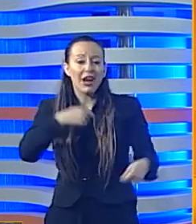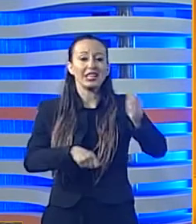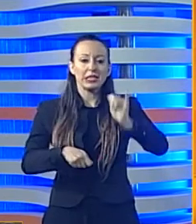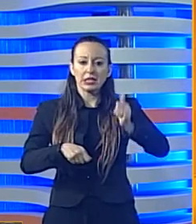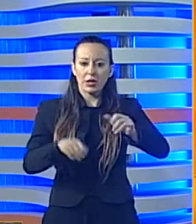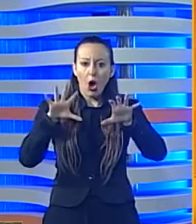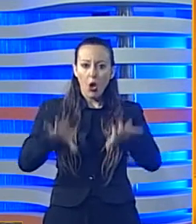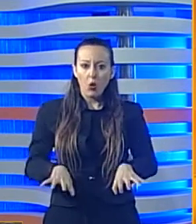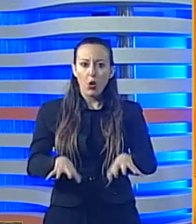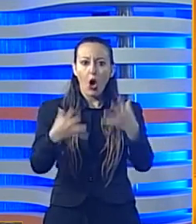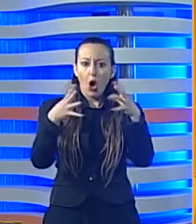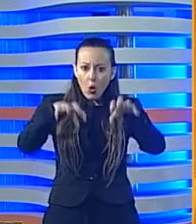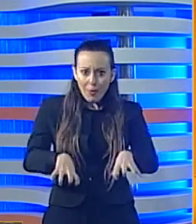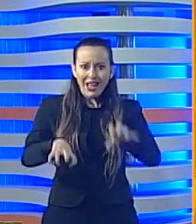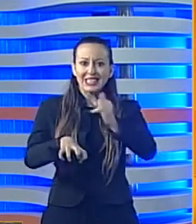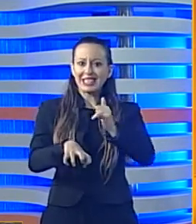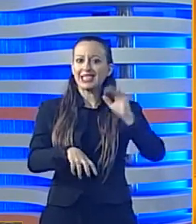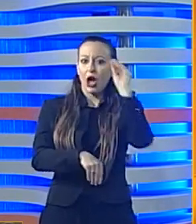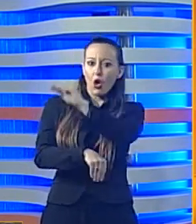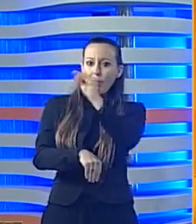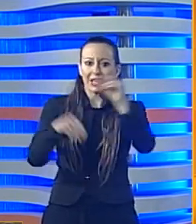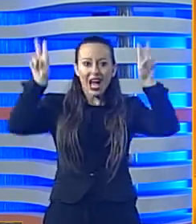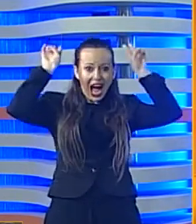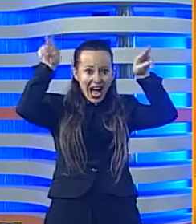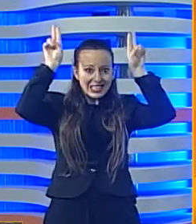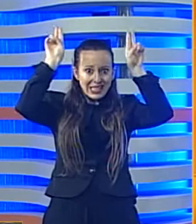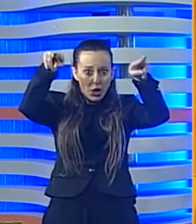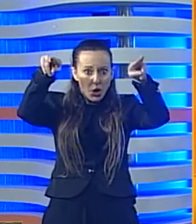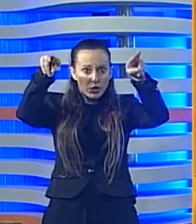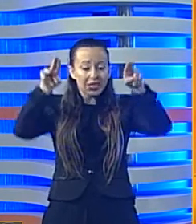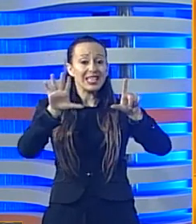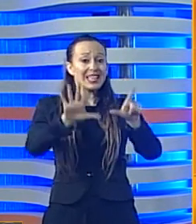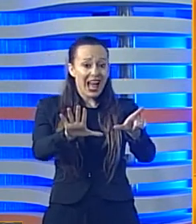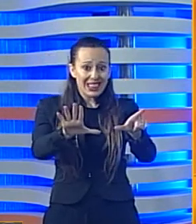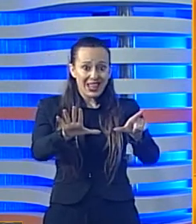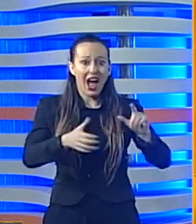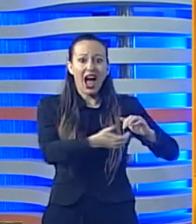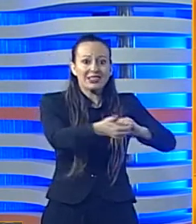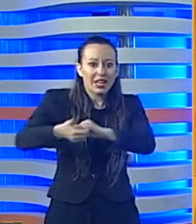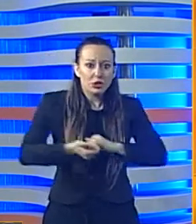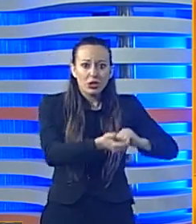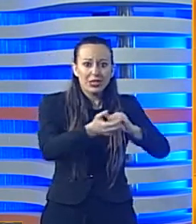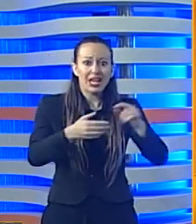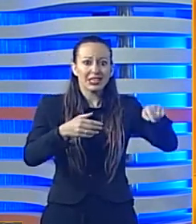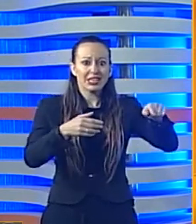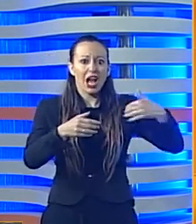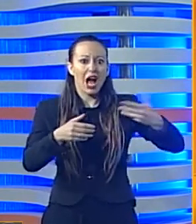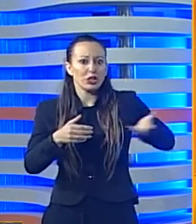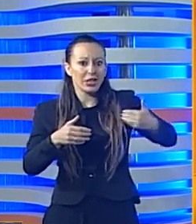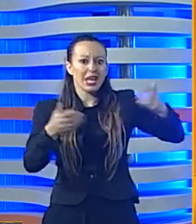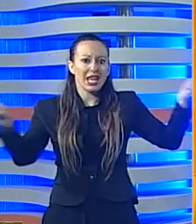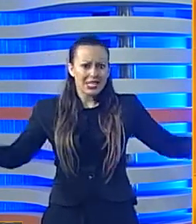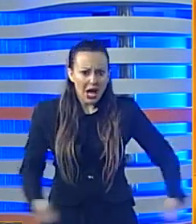ai clan sono state sequestrate. In manette anche il sindaco di San Biagio Platani,